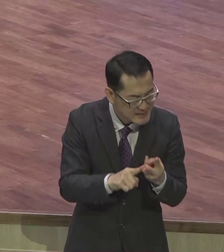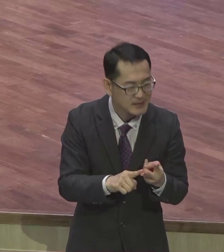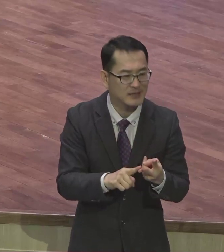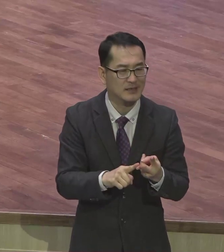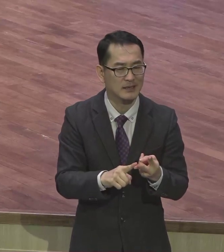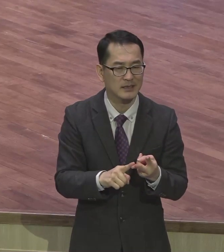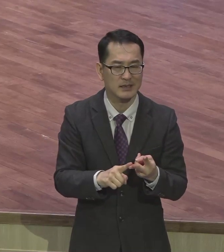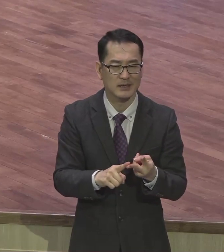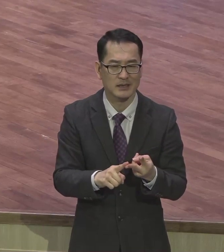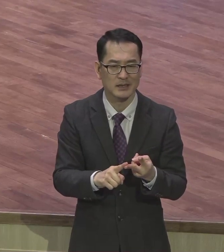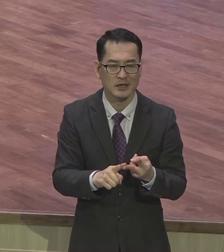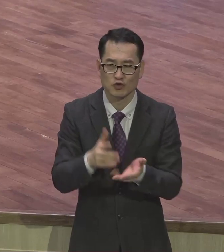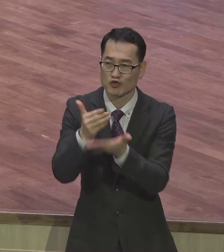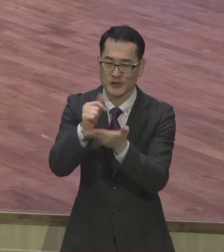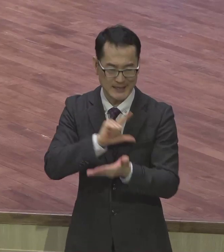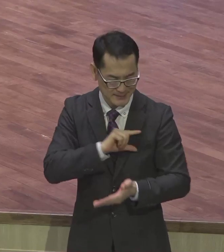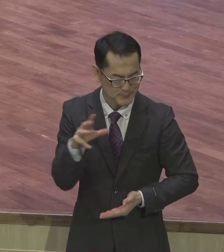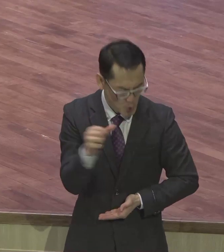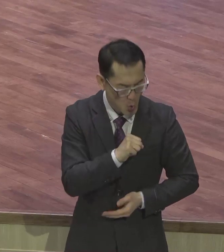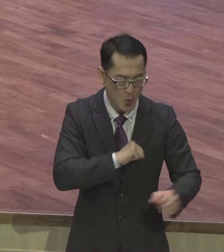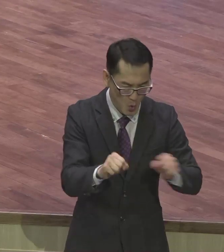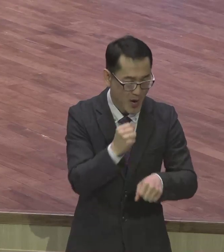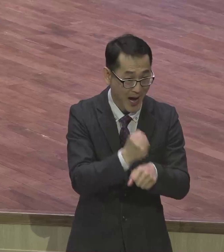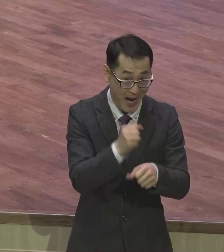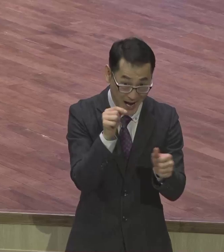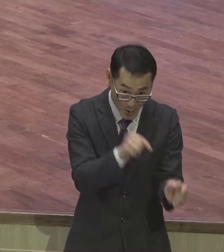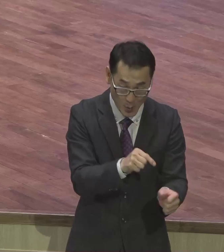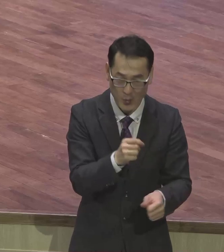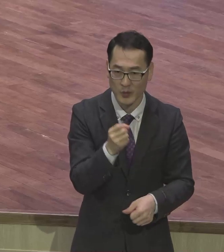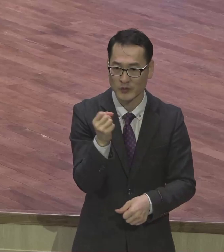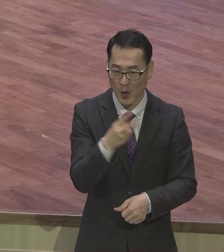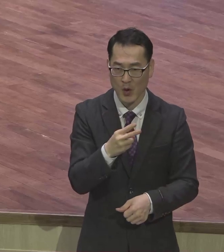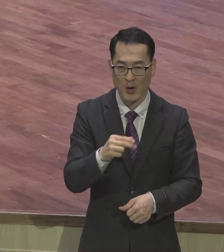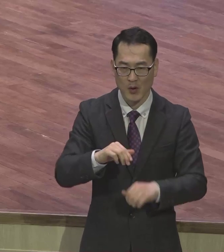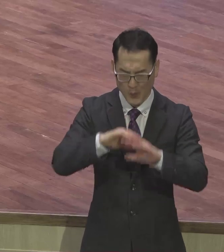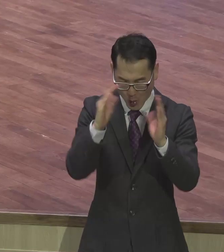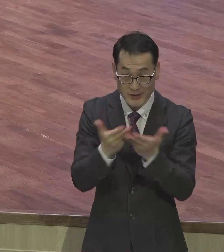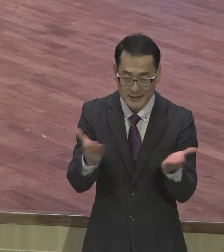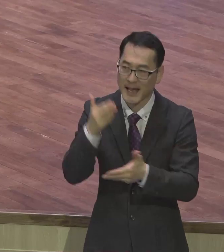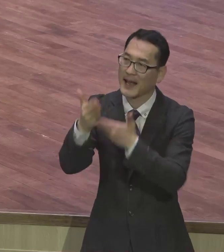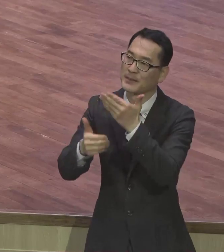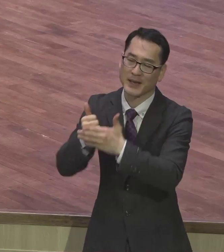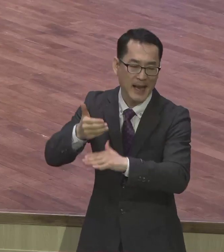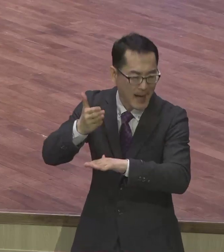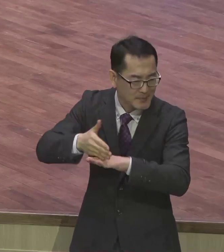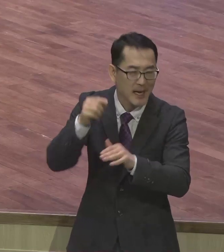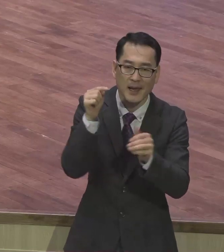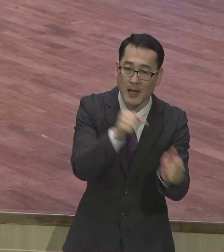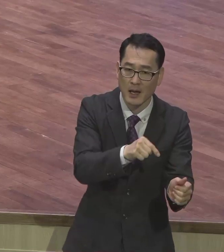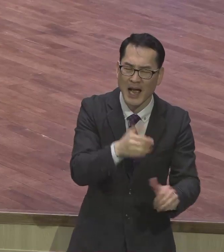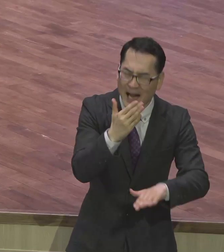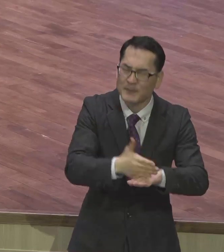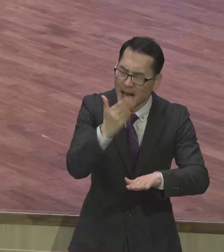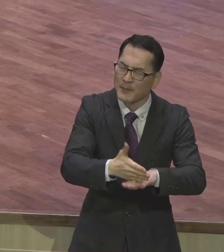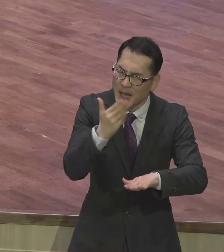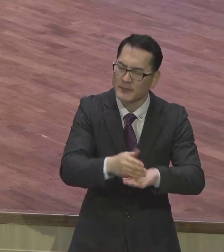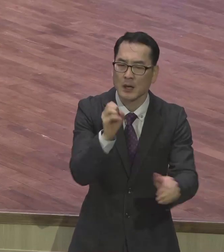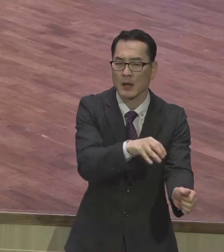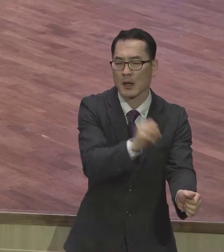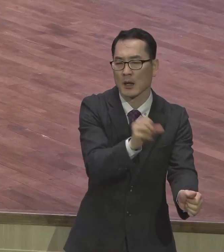주 예수 이름으로 하고 그를 힘들어 하나님 아버지께 감사하라. 계속 감사하라는 거예요. 이유 없이 신앙생활의